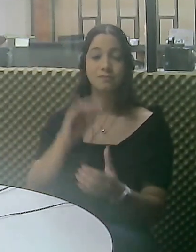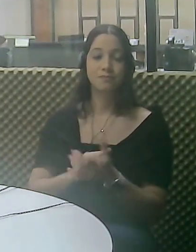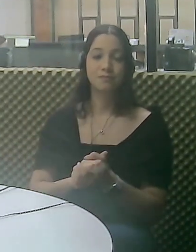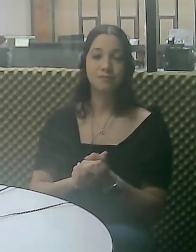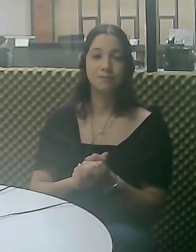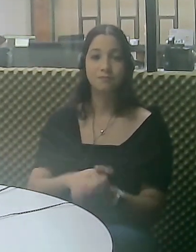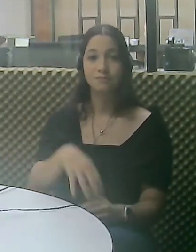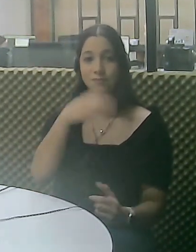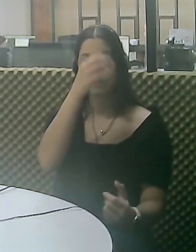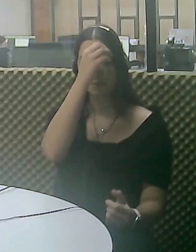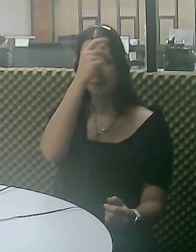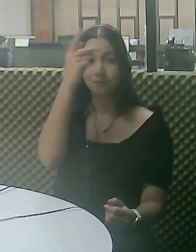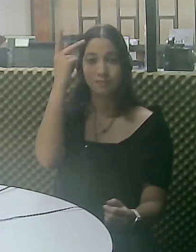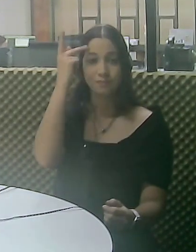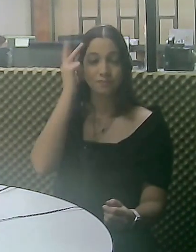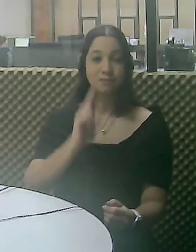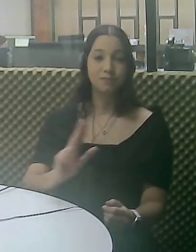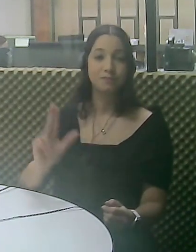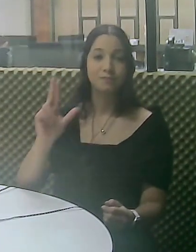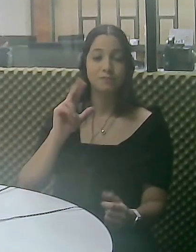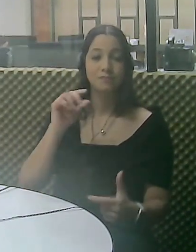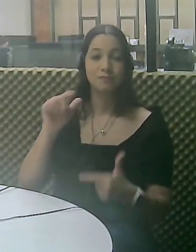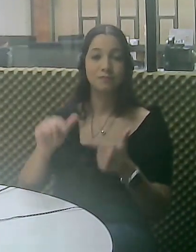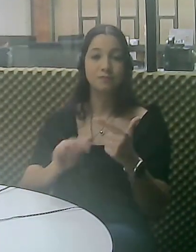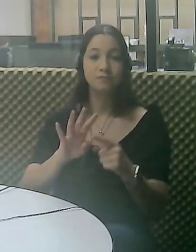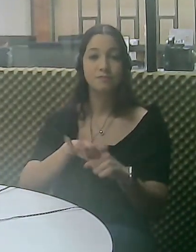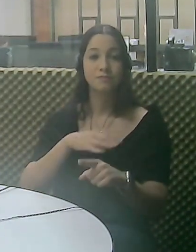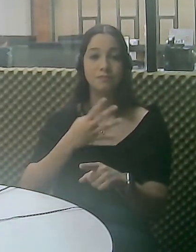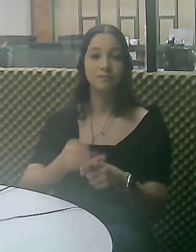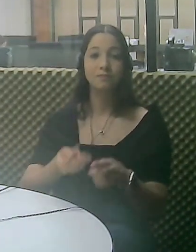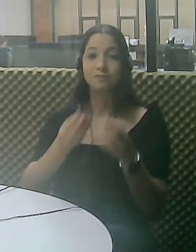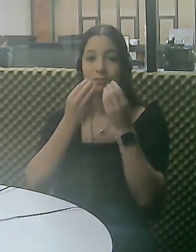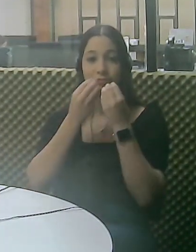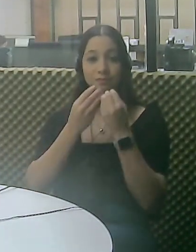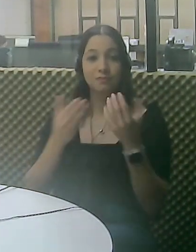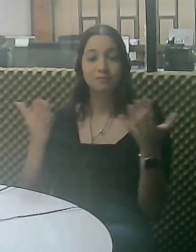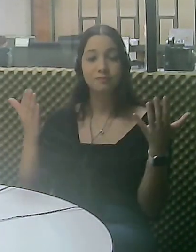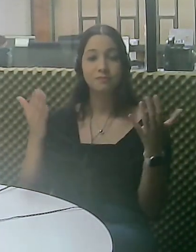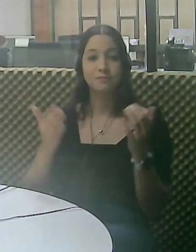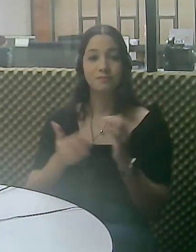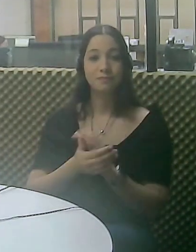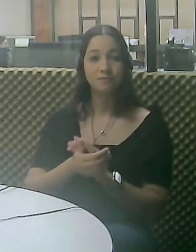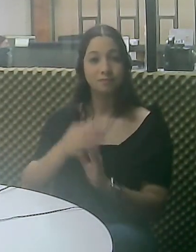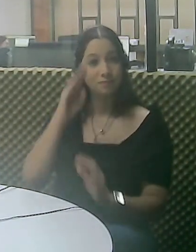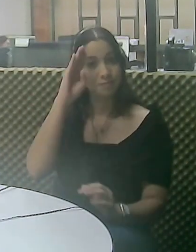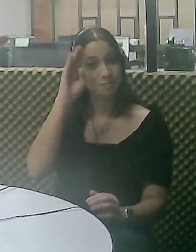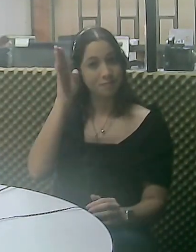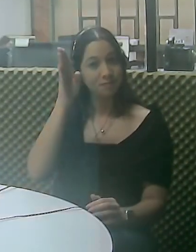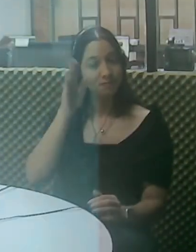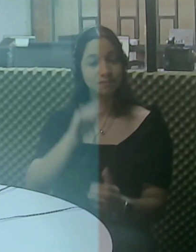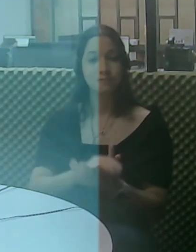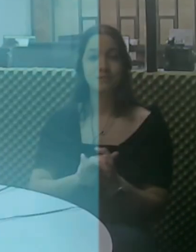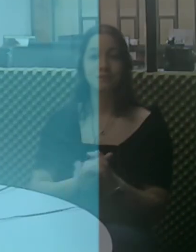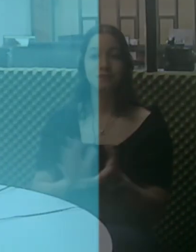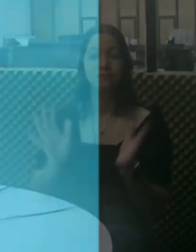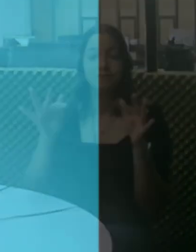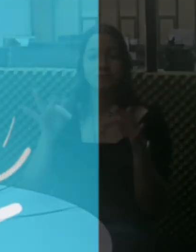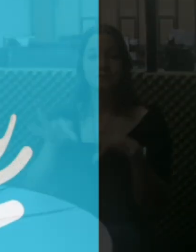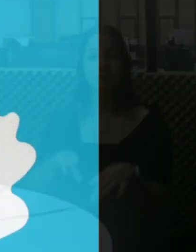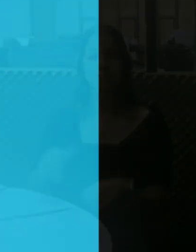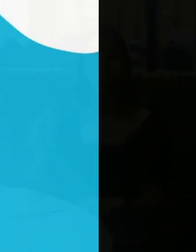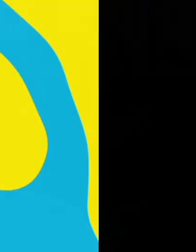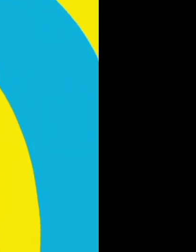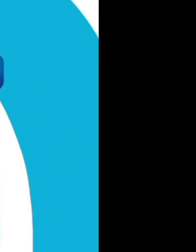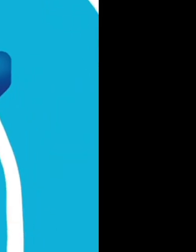Municipal de Governo e Comunicação, Marco Túlio de Castro Kalimann. Prefeitura de Uberlândia. Fazer mais,